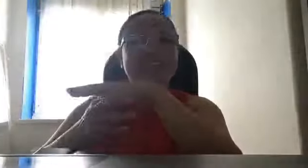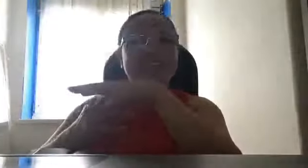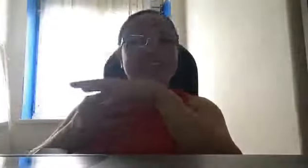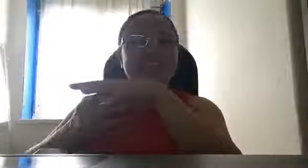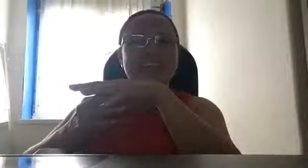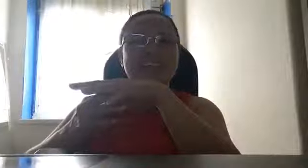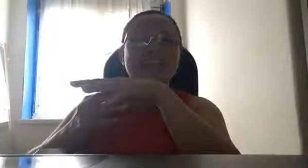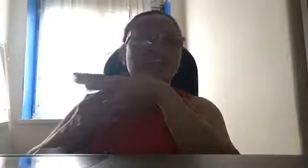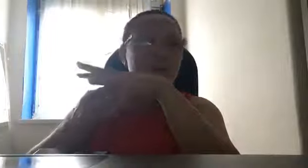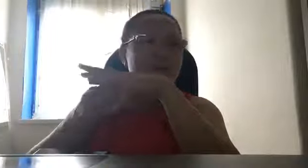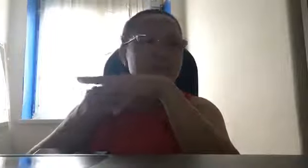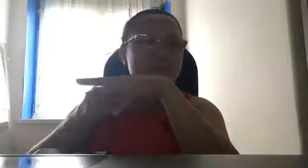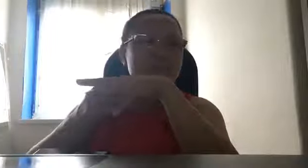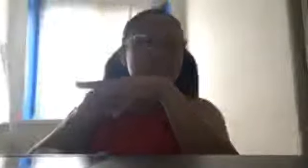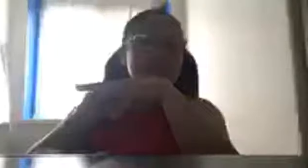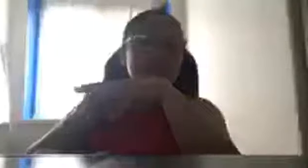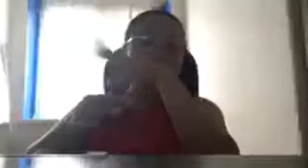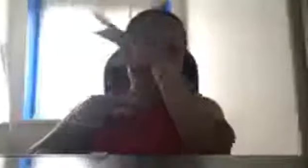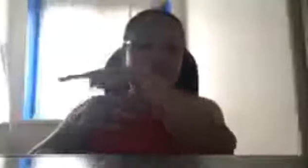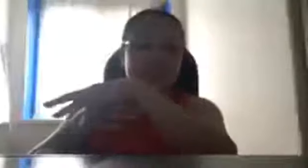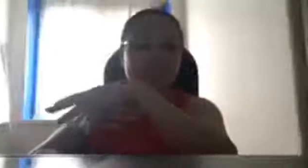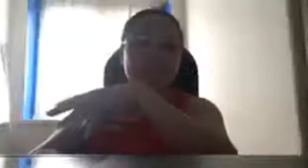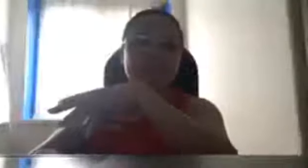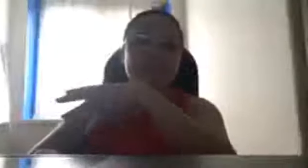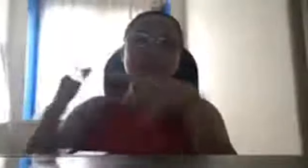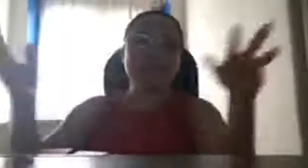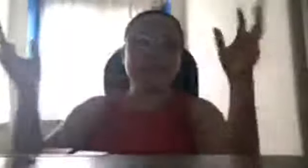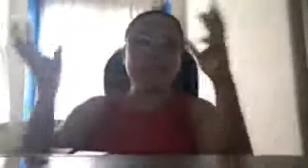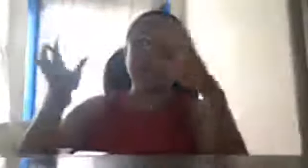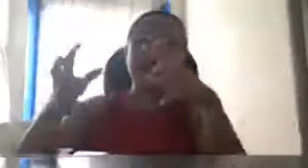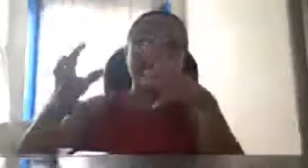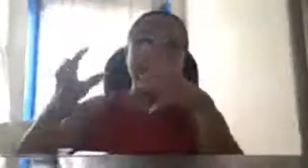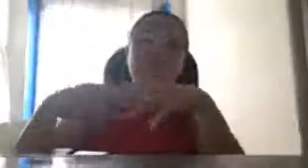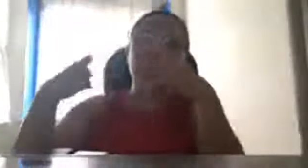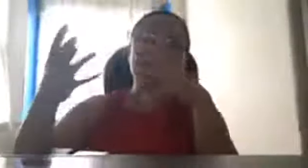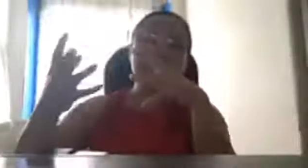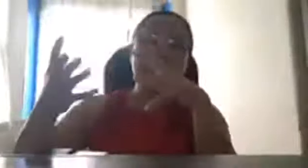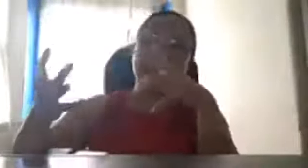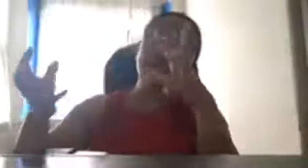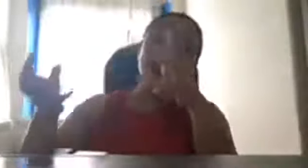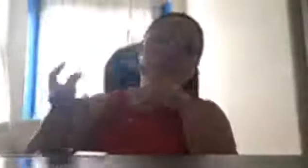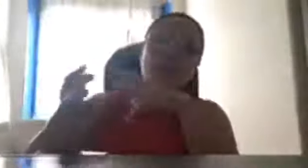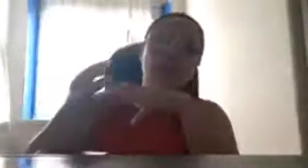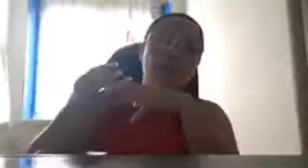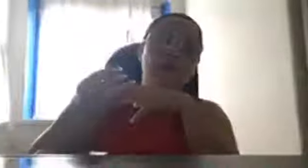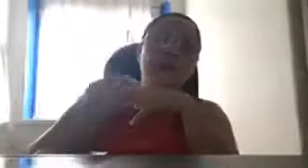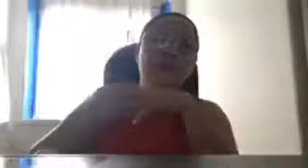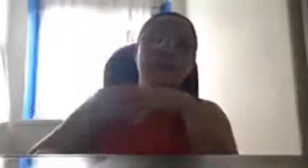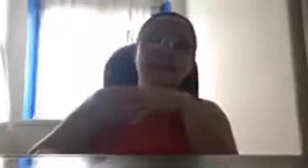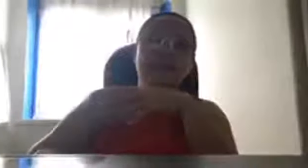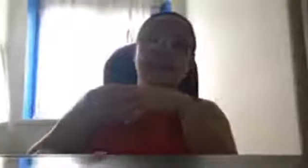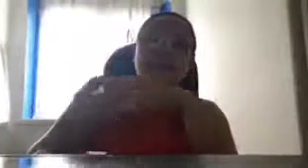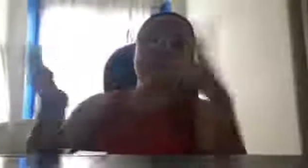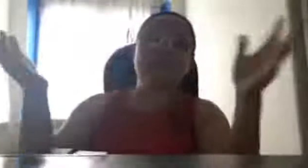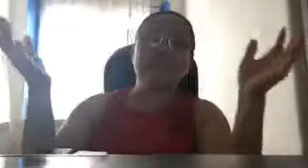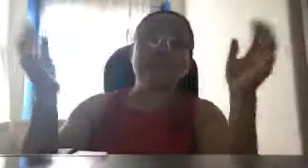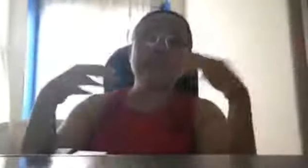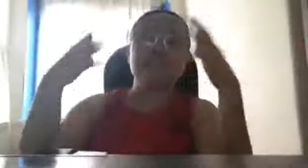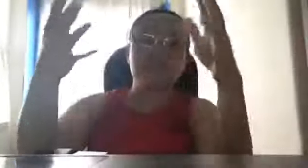nagiging, um, fast learner, or nagiging speed class, or, nagiging first